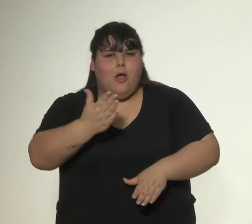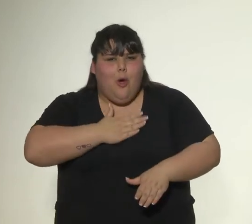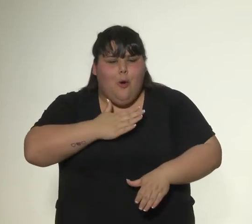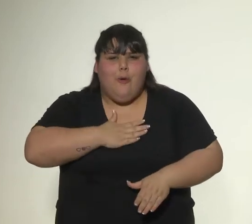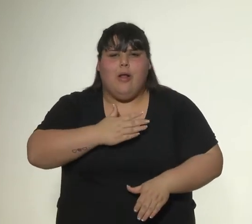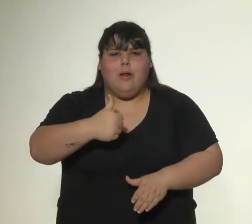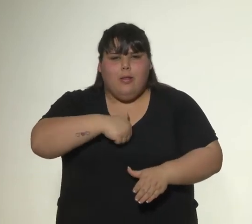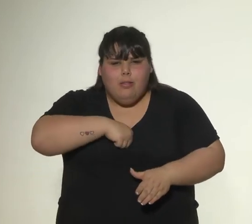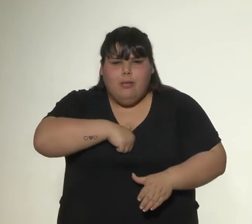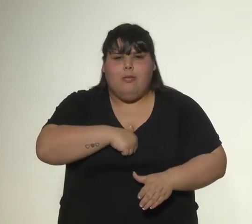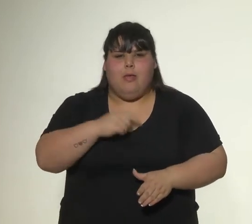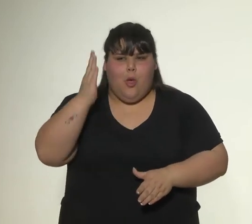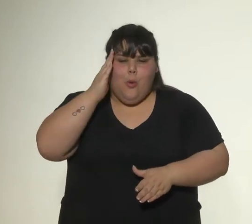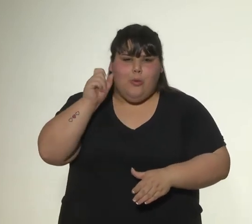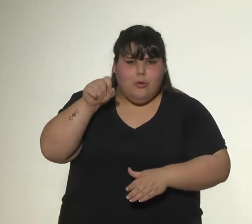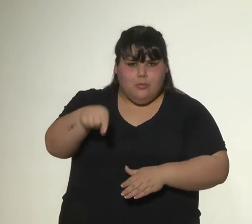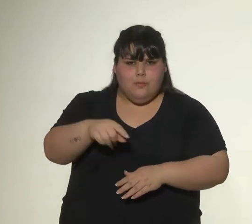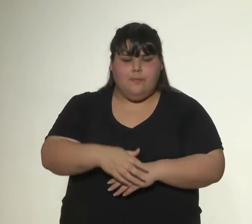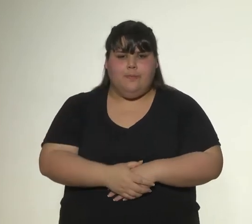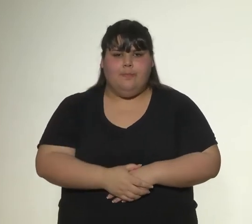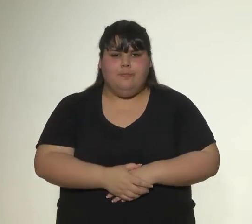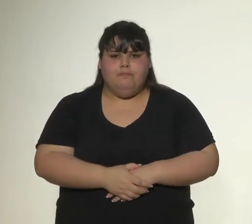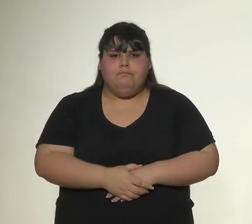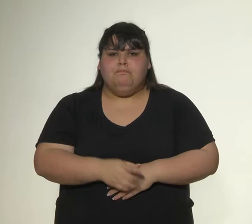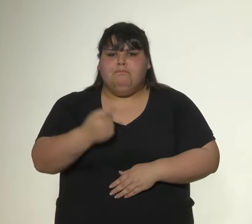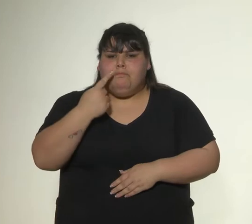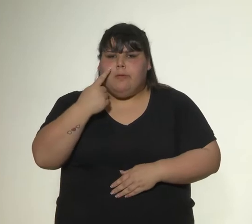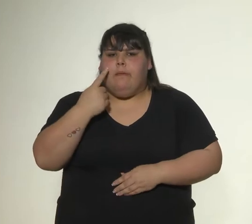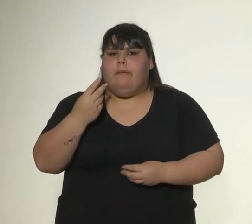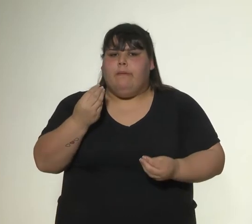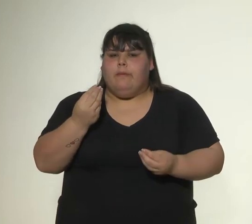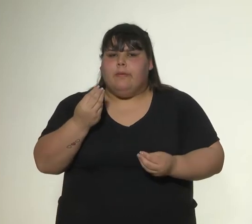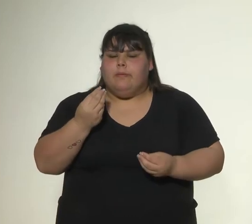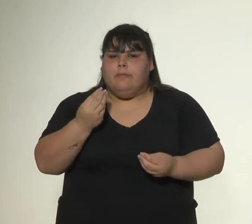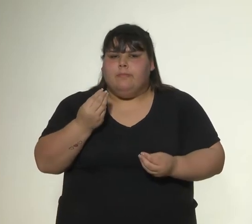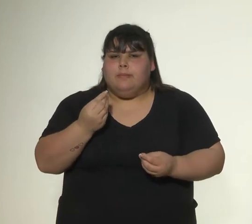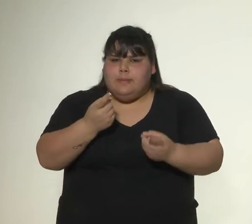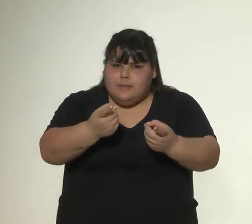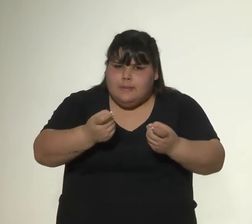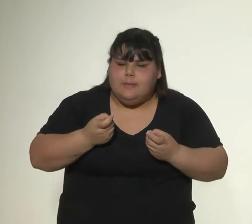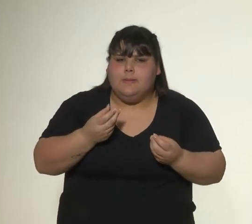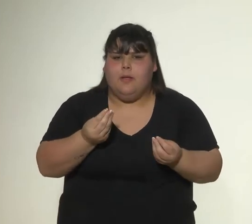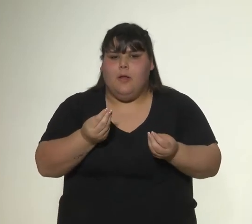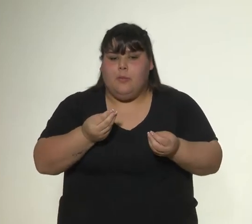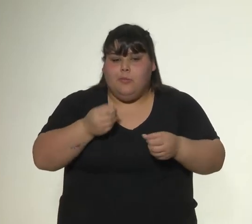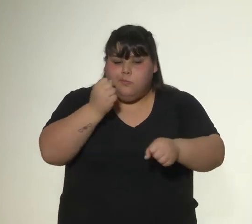e identidad cultural. Consideramos necesario comenzar a trabajar sobre este perfil,